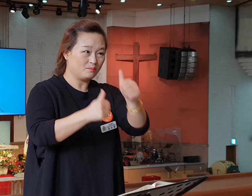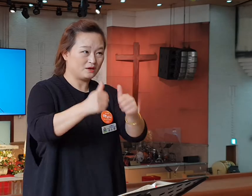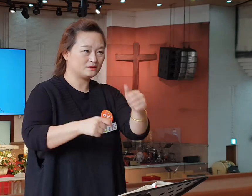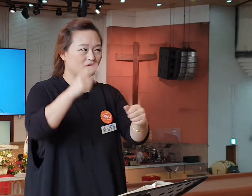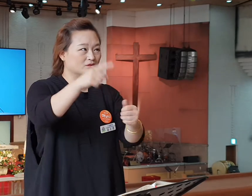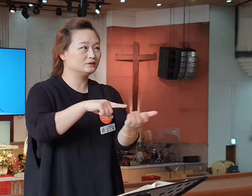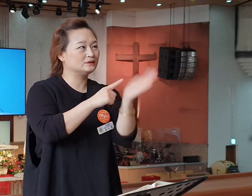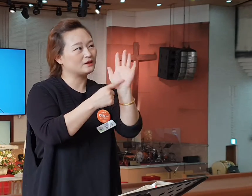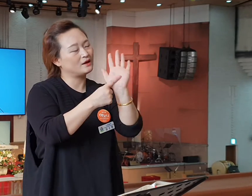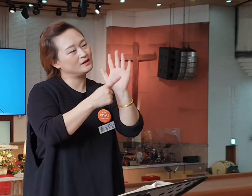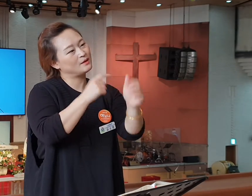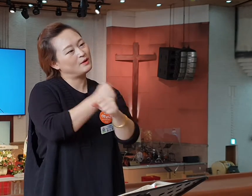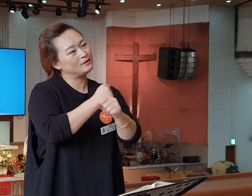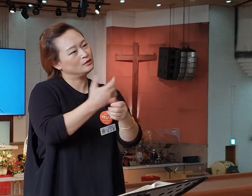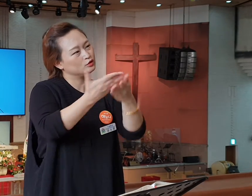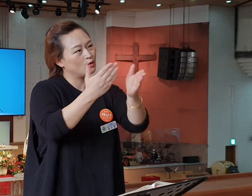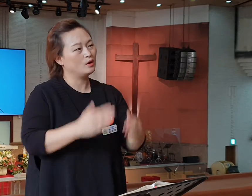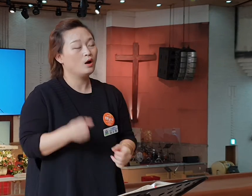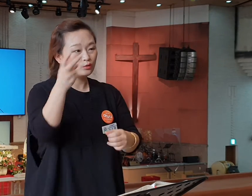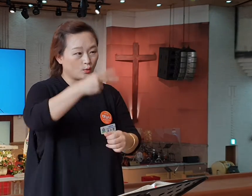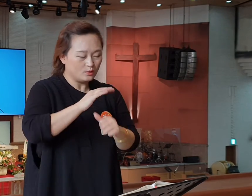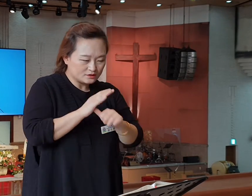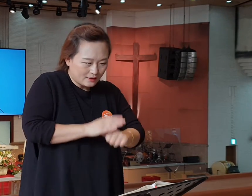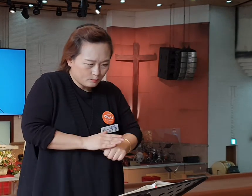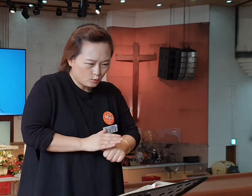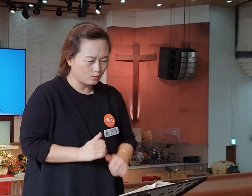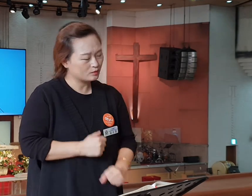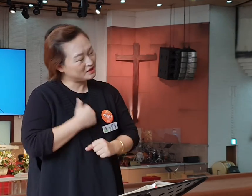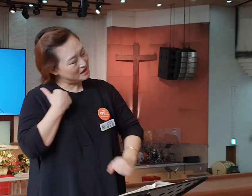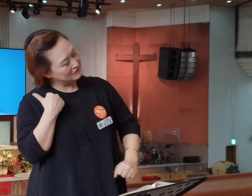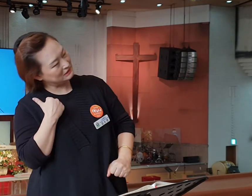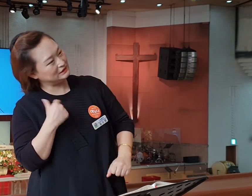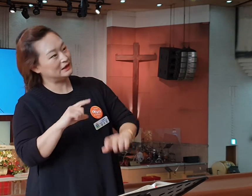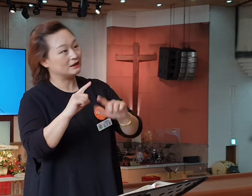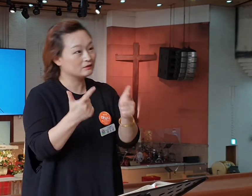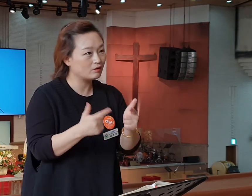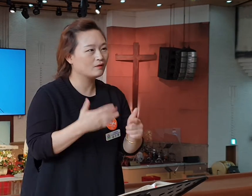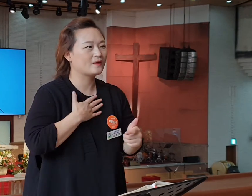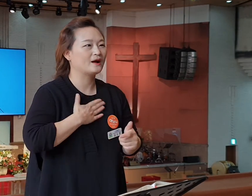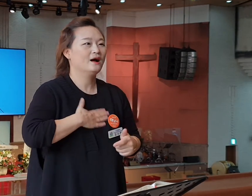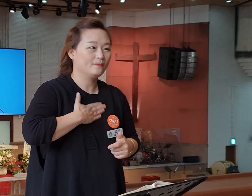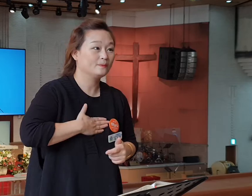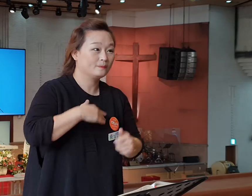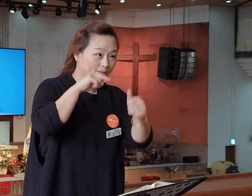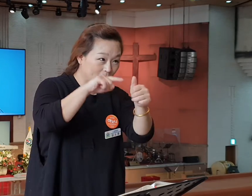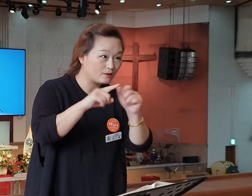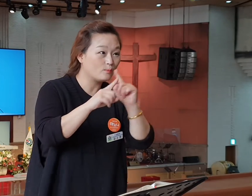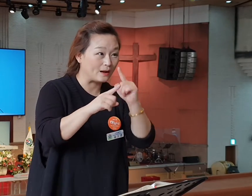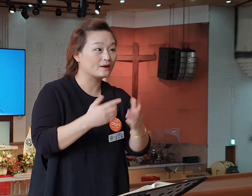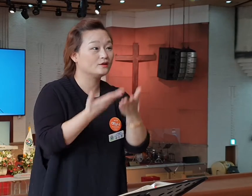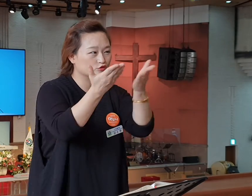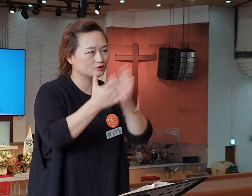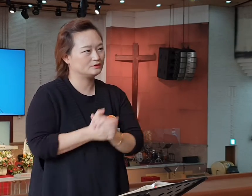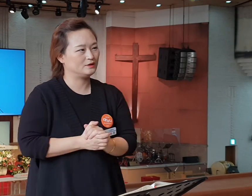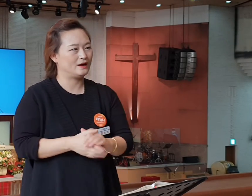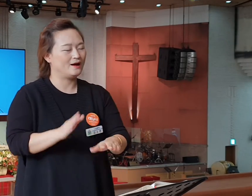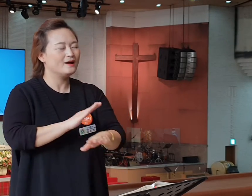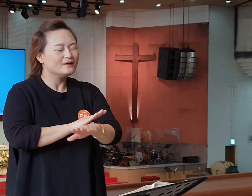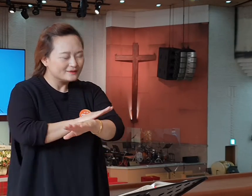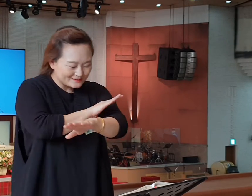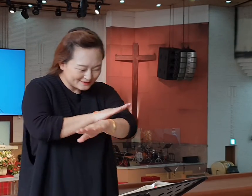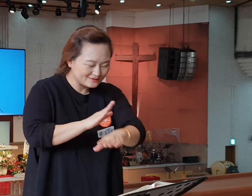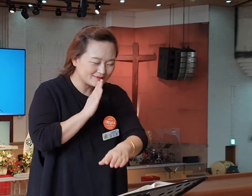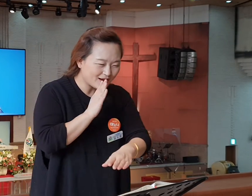또 내가 참고 내 이름을 위하여 견디고 게으르지 아니한 것 내가 안다. 너희들 참 잘했다. 말씀하셔야 합니다.